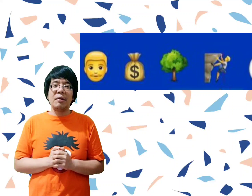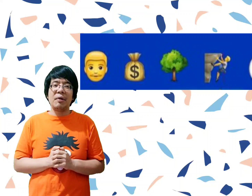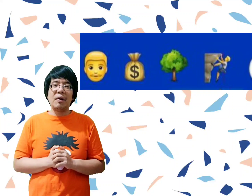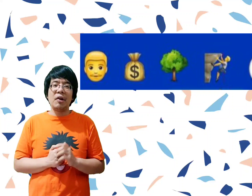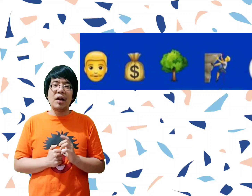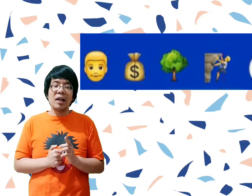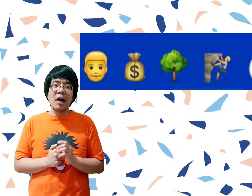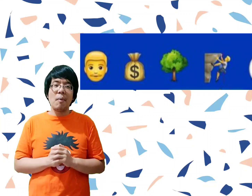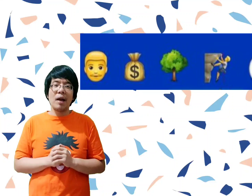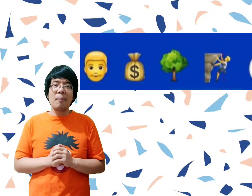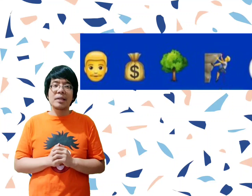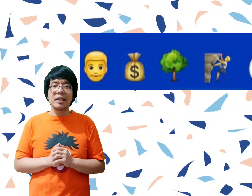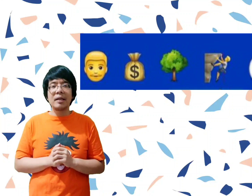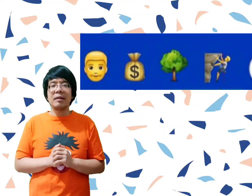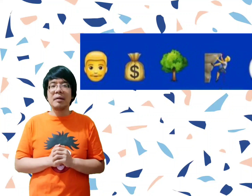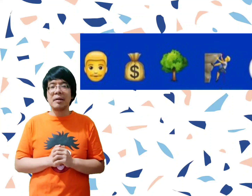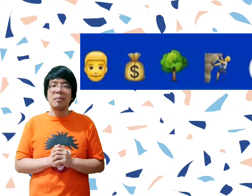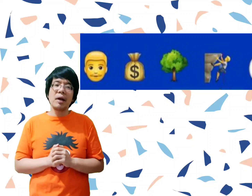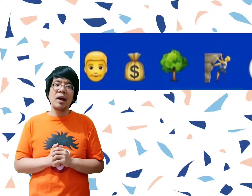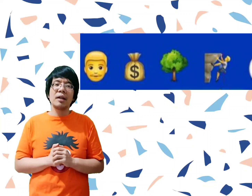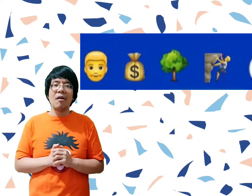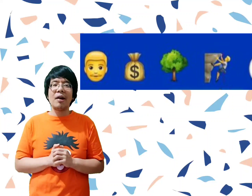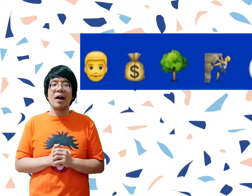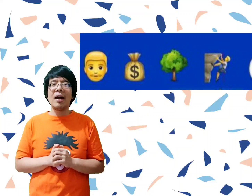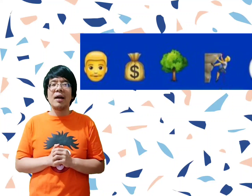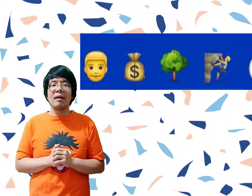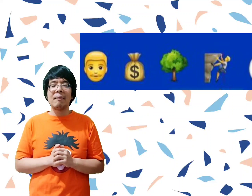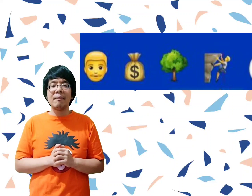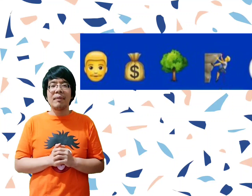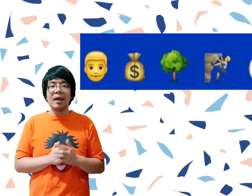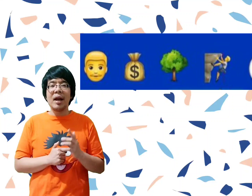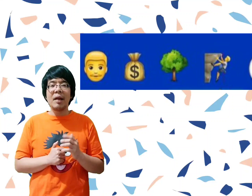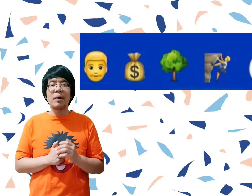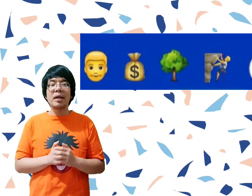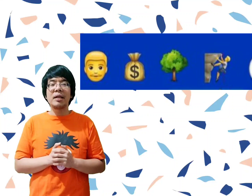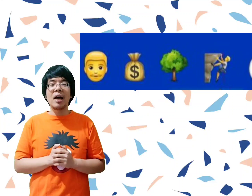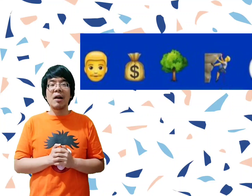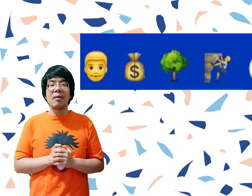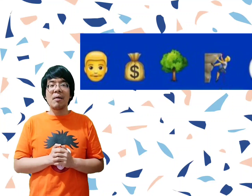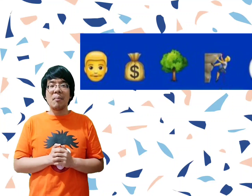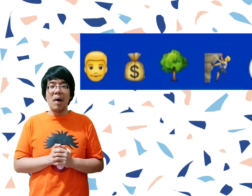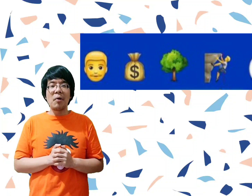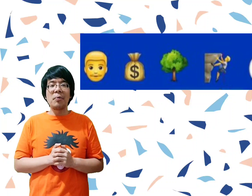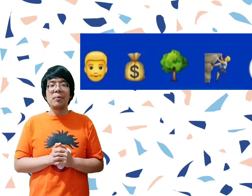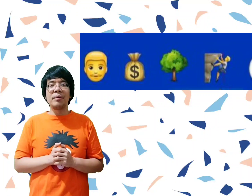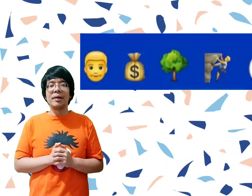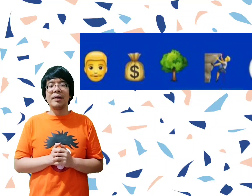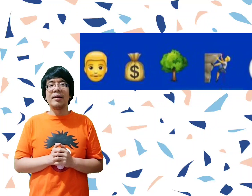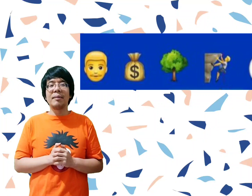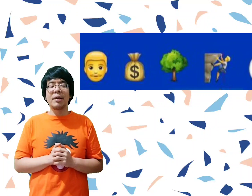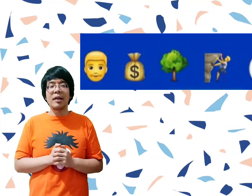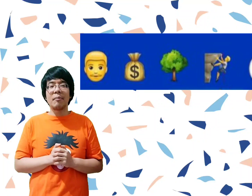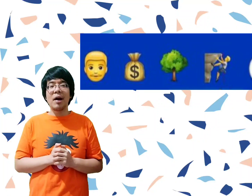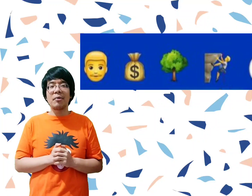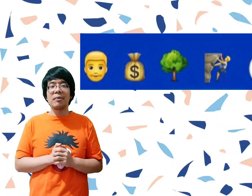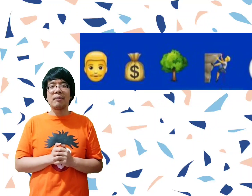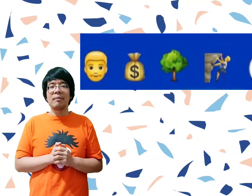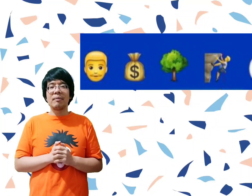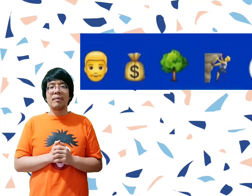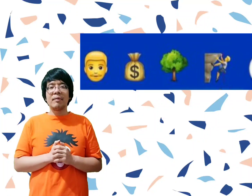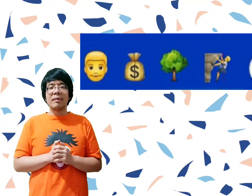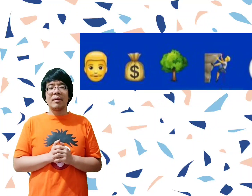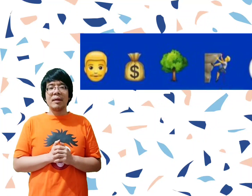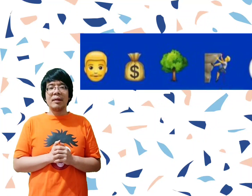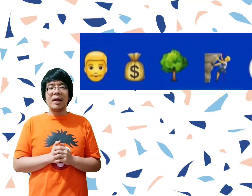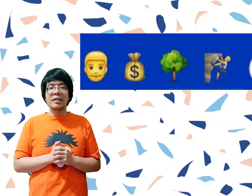Ayo, kalau dilihat gambarnya pasti mungkin ada yang tahu, ada yang enggak ya. Ini dari perjanjian baru. Perjanjian baru.